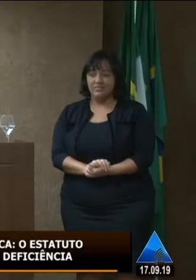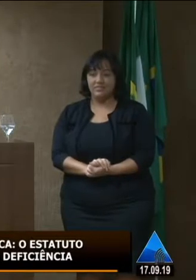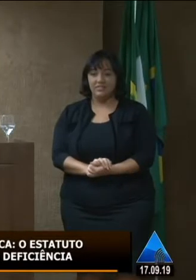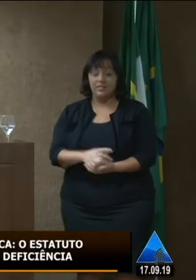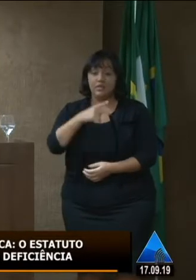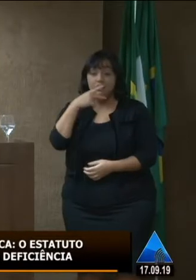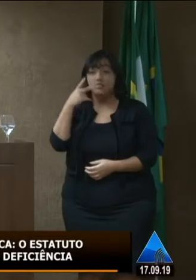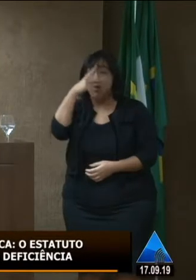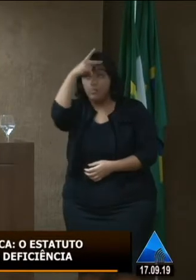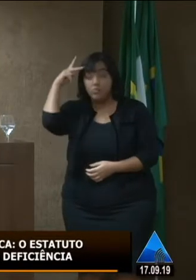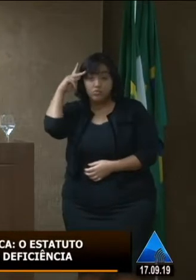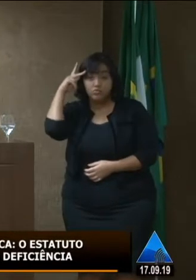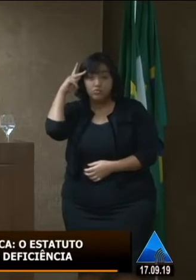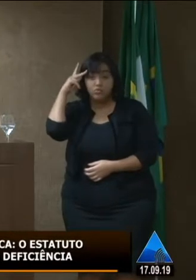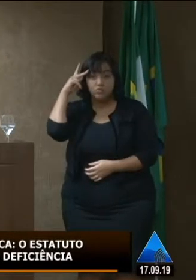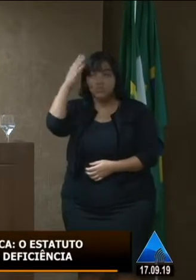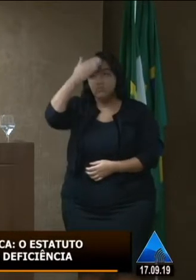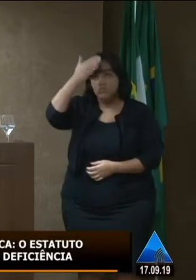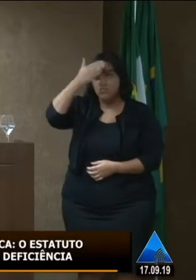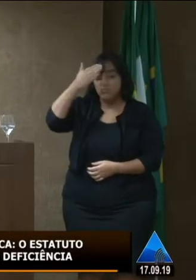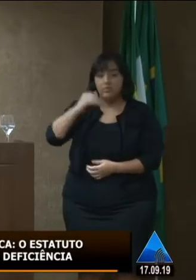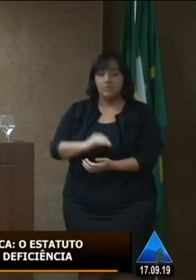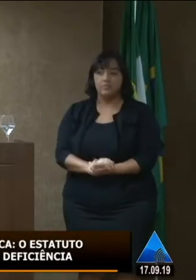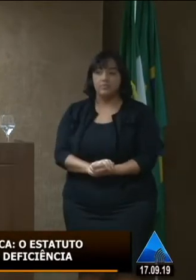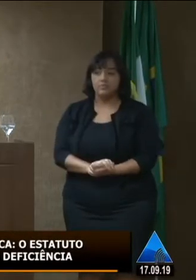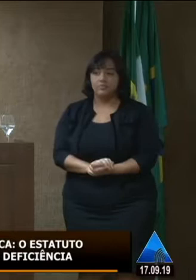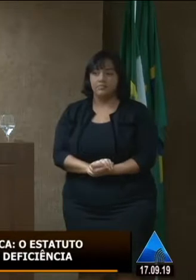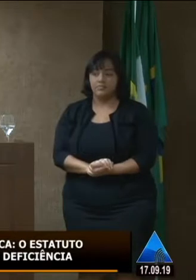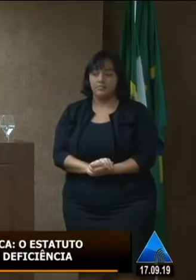visual e para que possa saber onde a gente se encontra